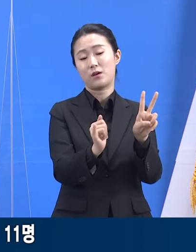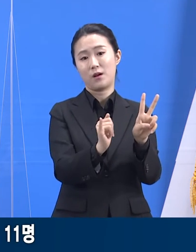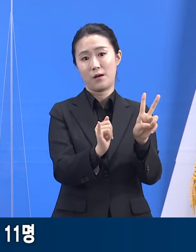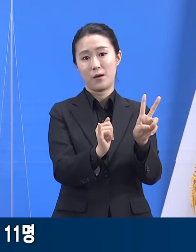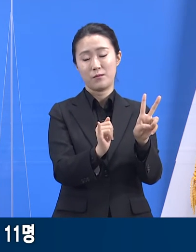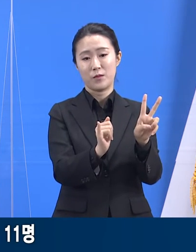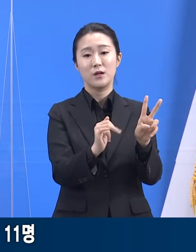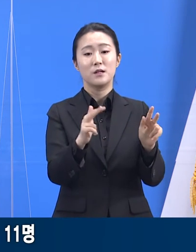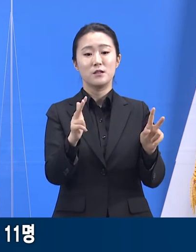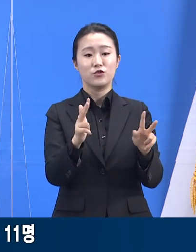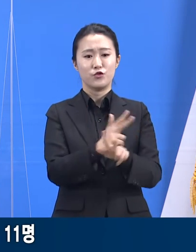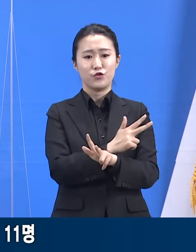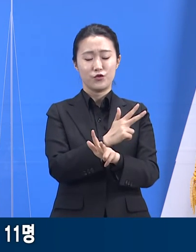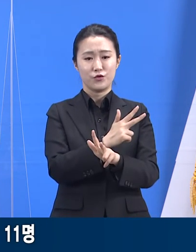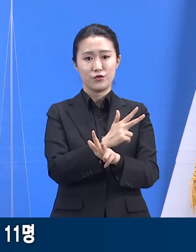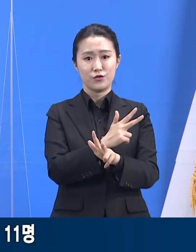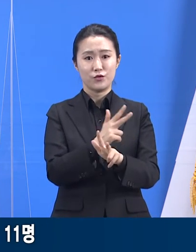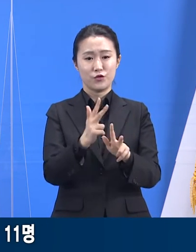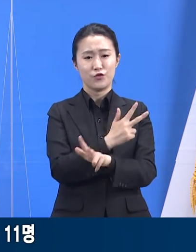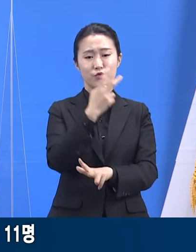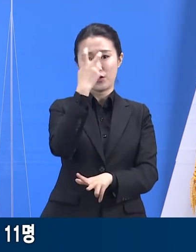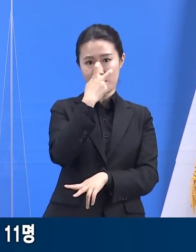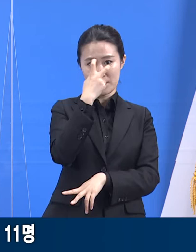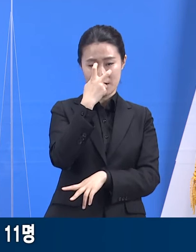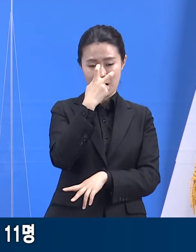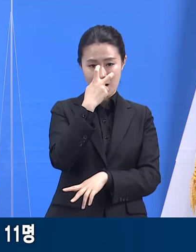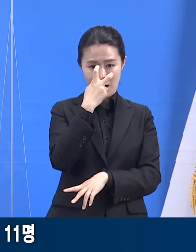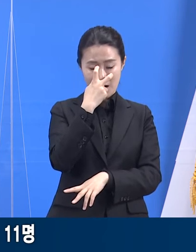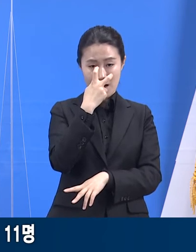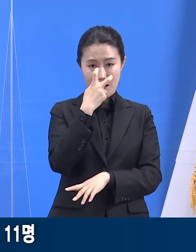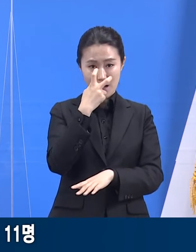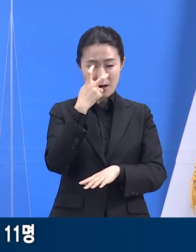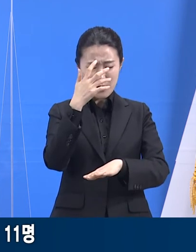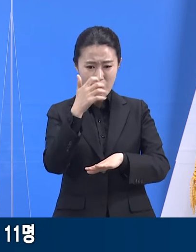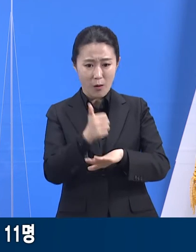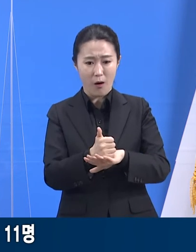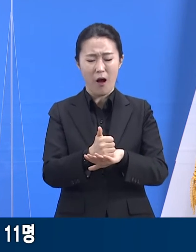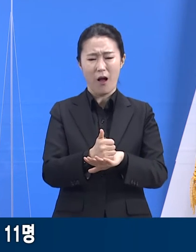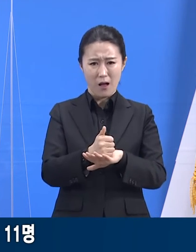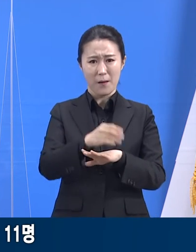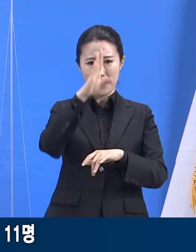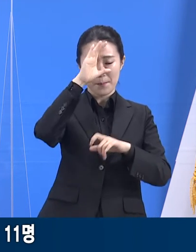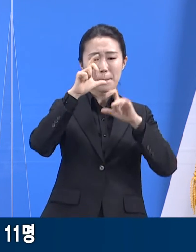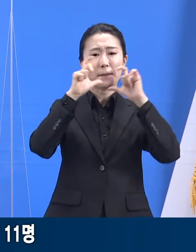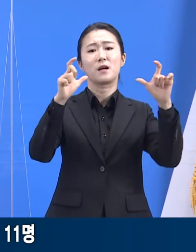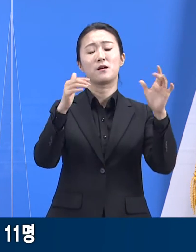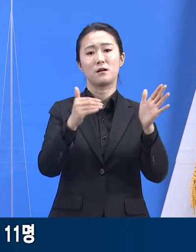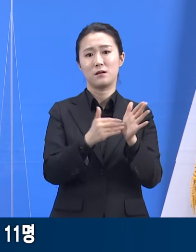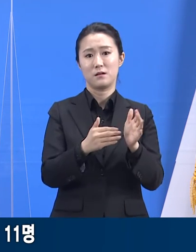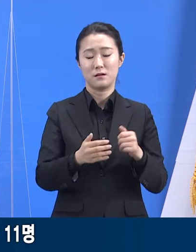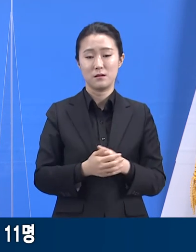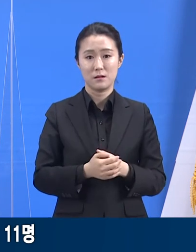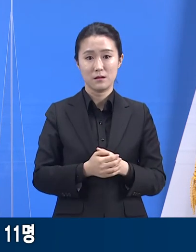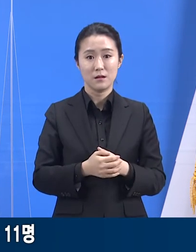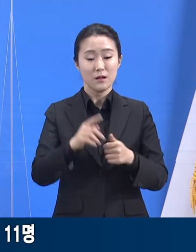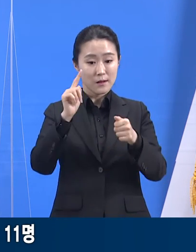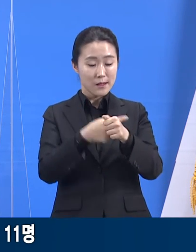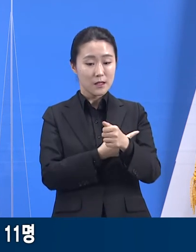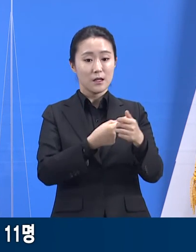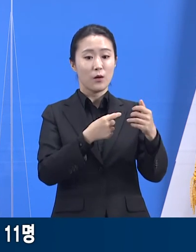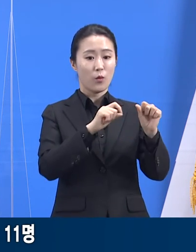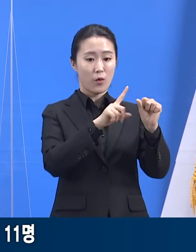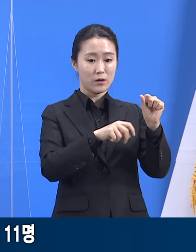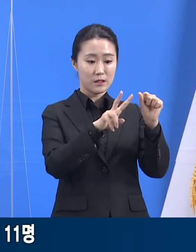선제검사에서 최초 확진 판정을 받았습니다. 이에 29일부터 30일 동안 요양병원의